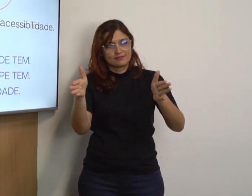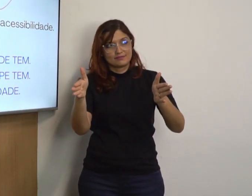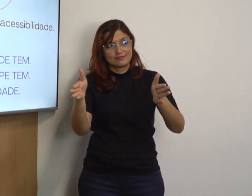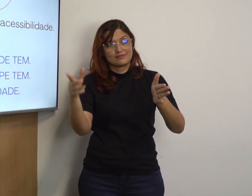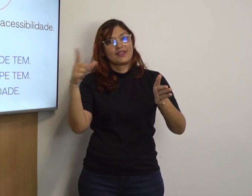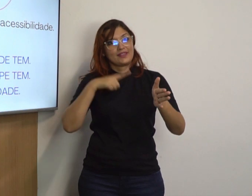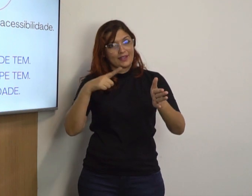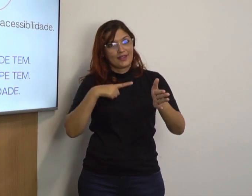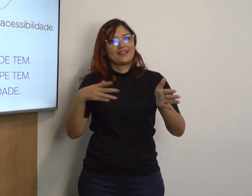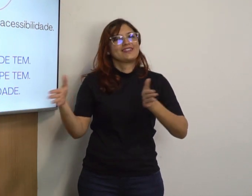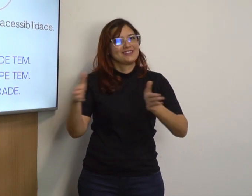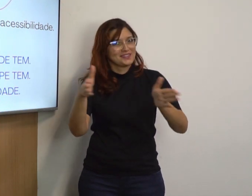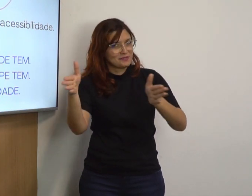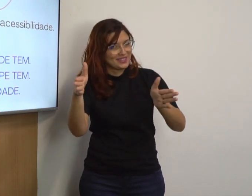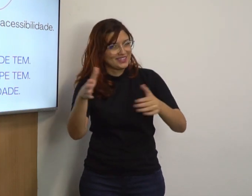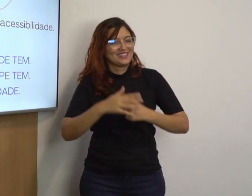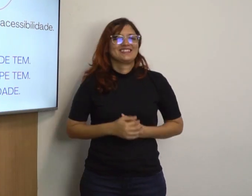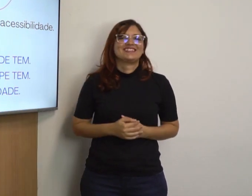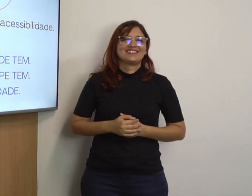tem acessibilidade.